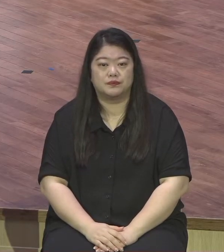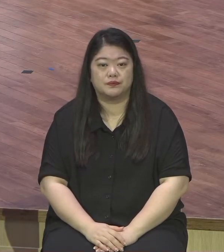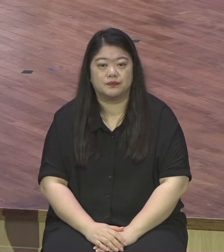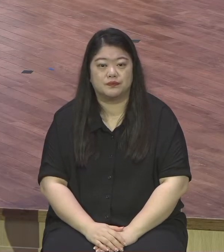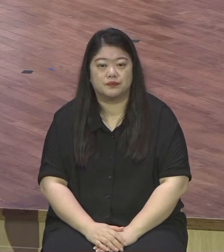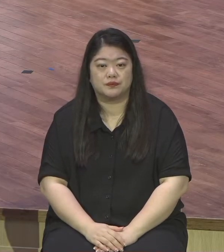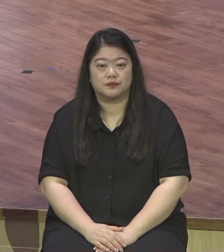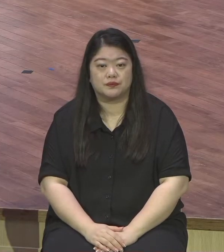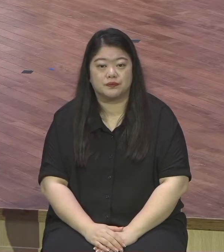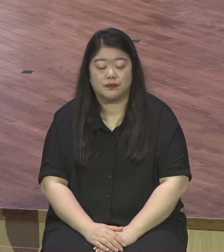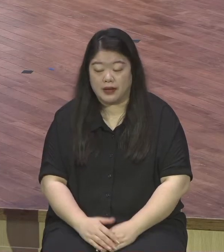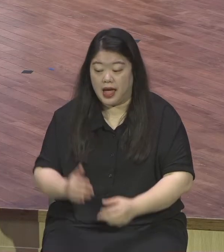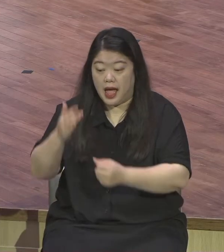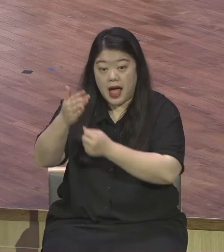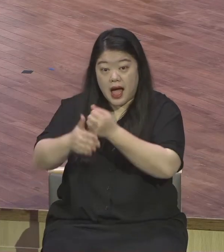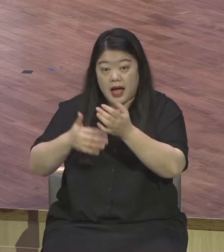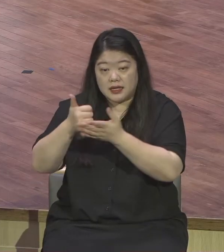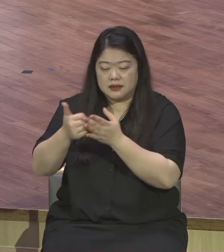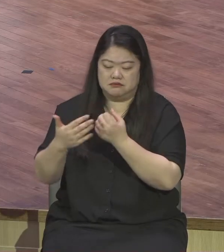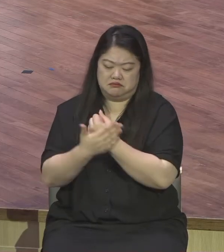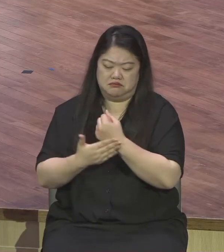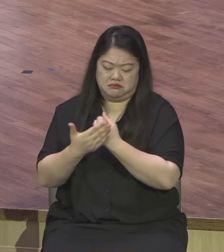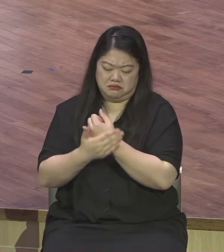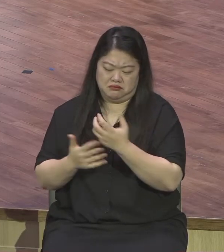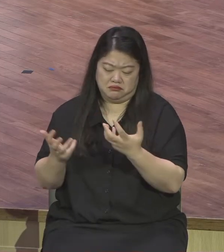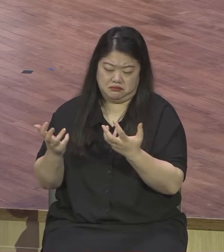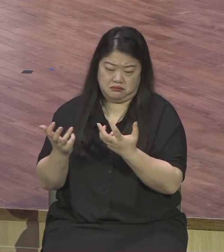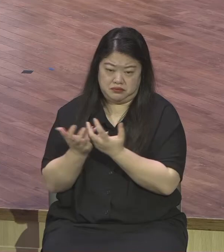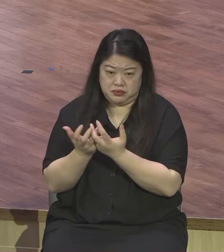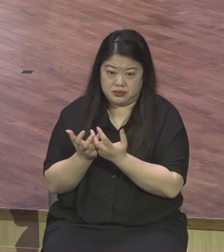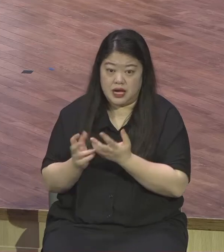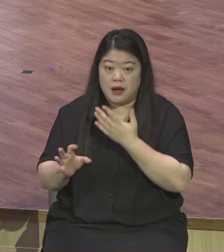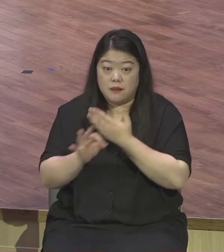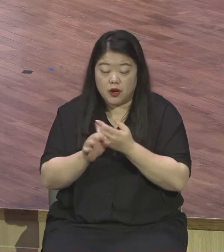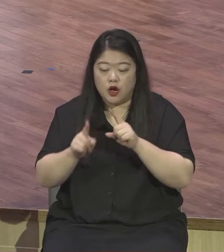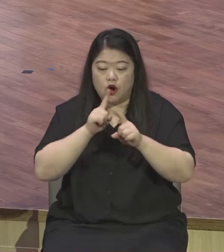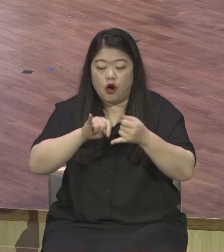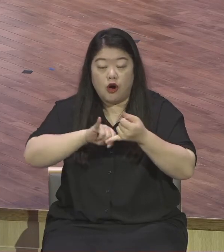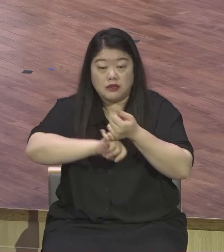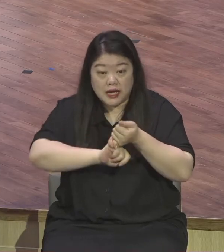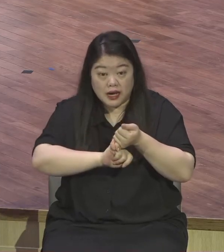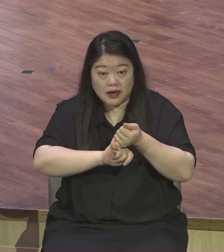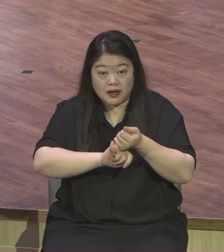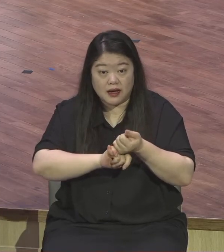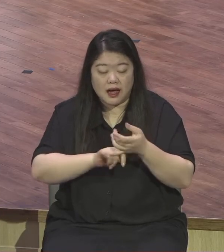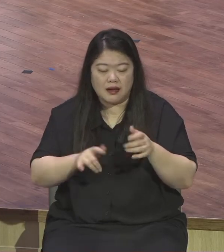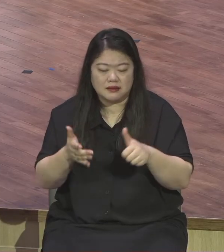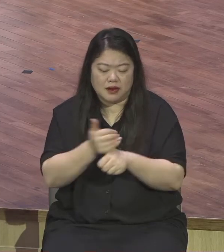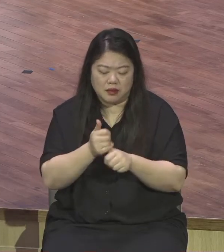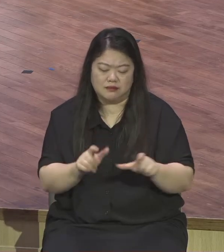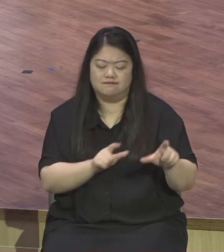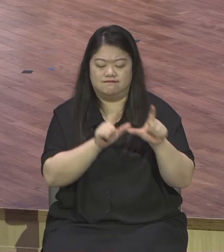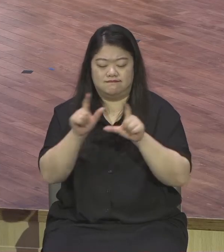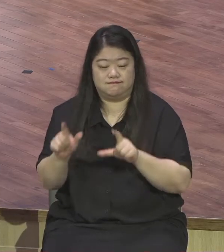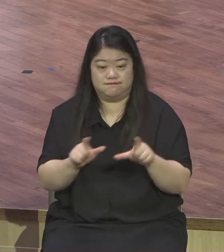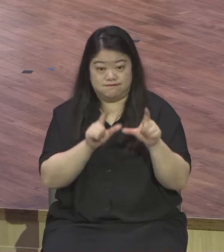속에 가게 되게 되면 7대 여정의 은혜의 흐름을 따라하게 되면 어떻게 되느냐 시내가에 심은 나무